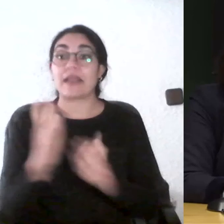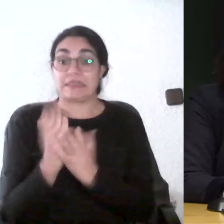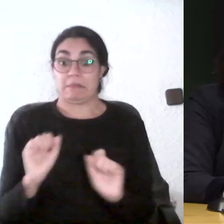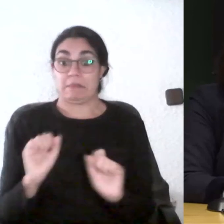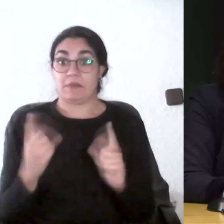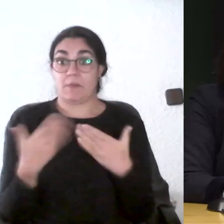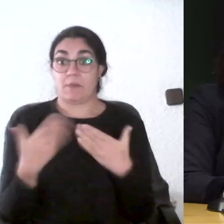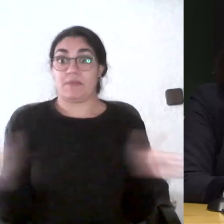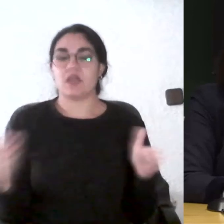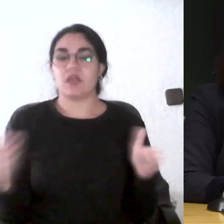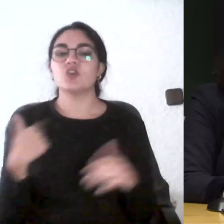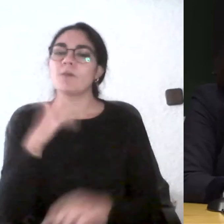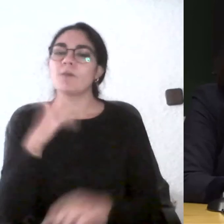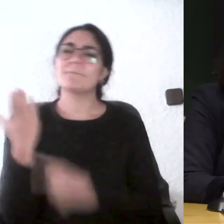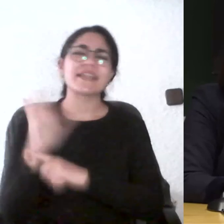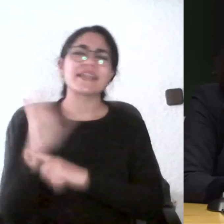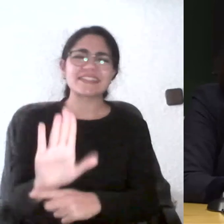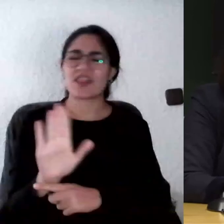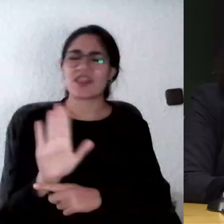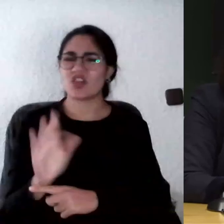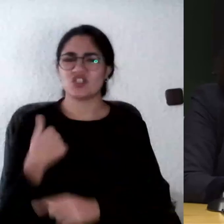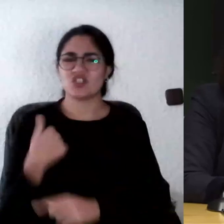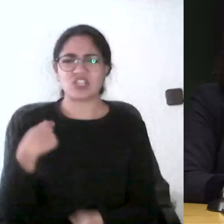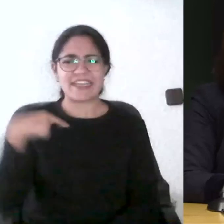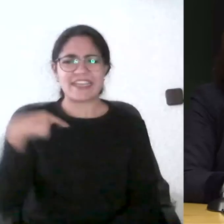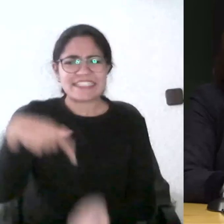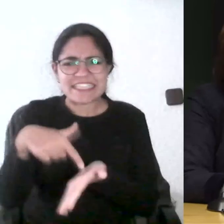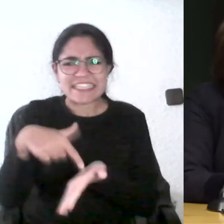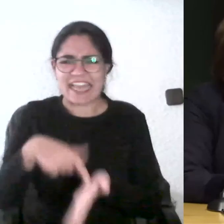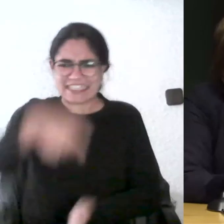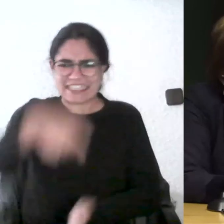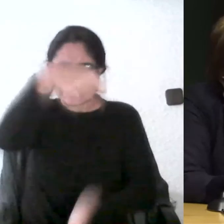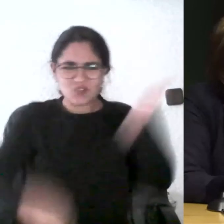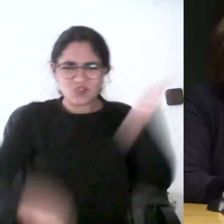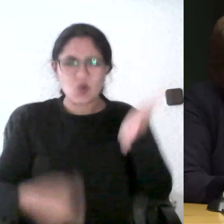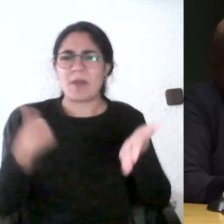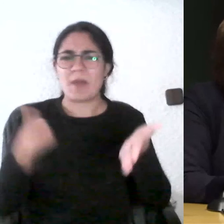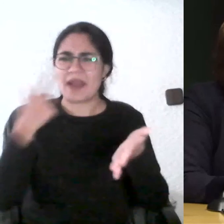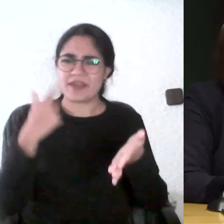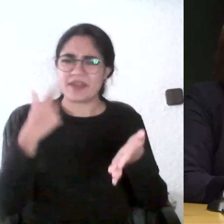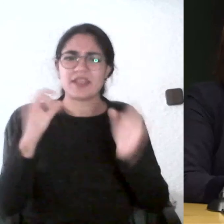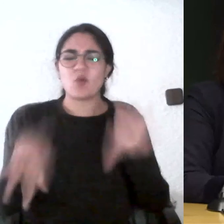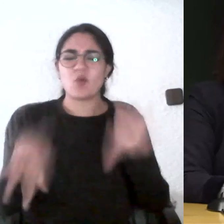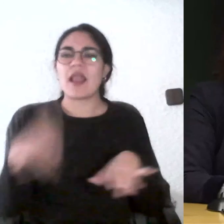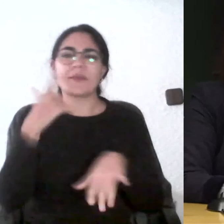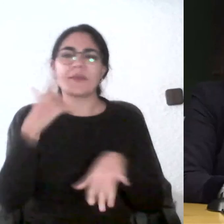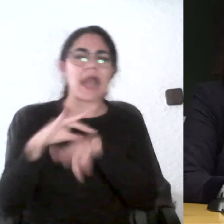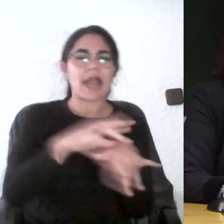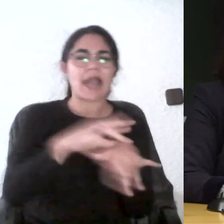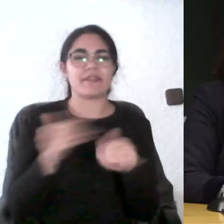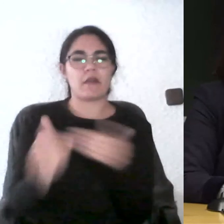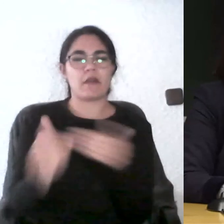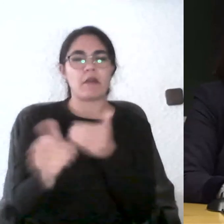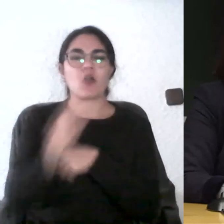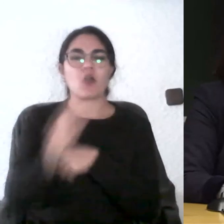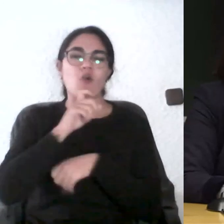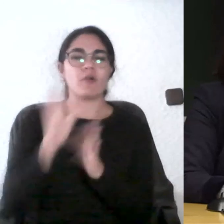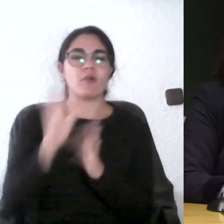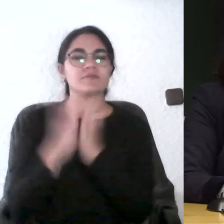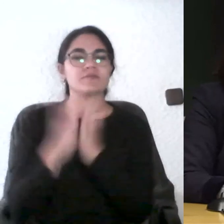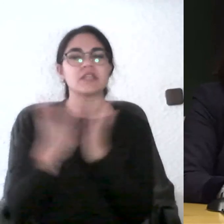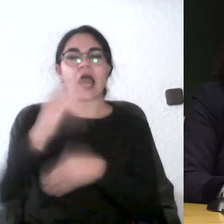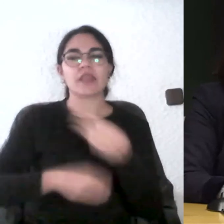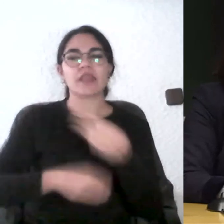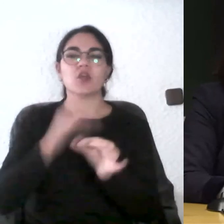presentación el primer día súper estricta de todo de las letras del juego como yo le llamo porque se van a medir determinados conocimientos